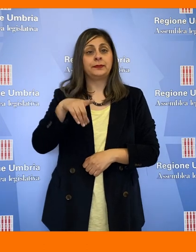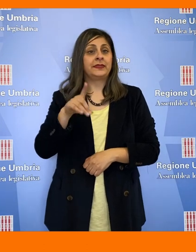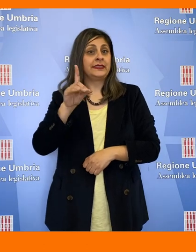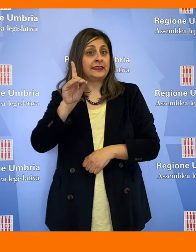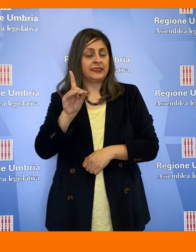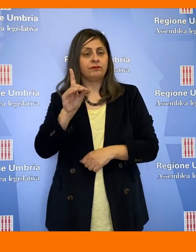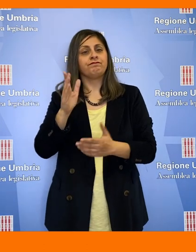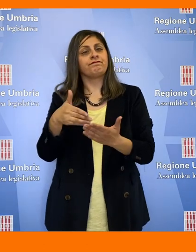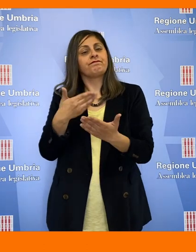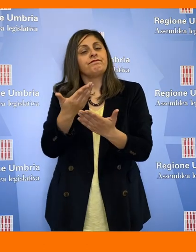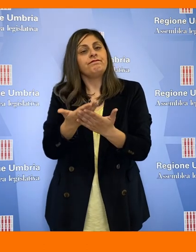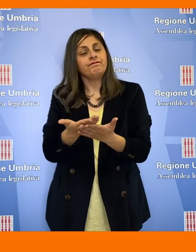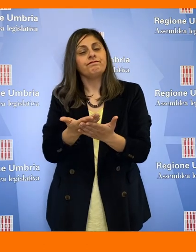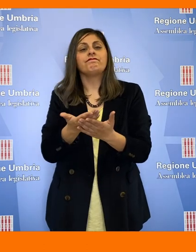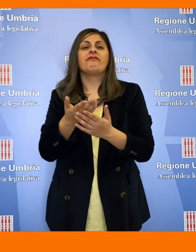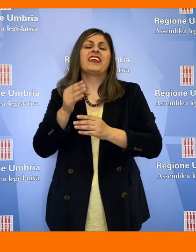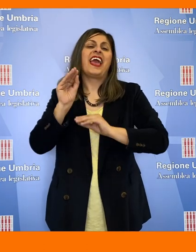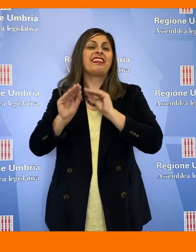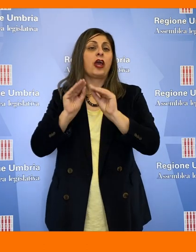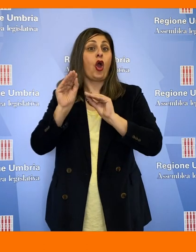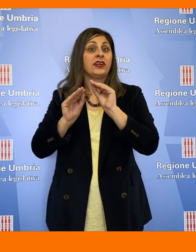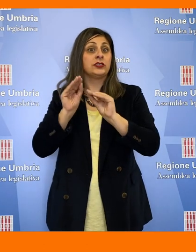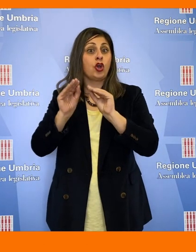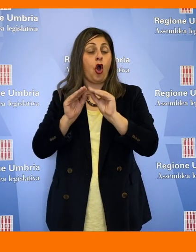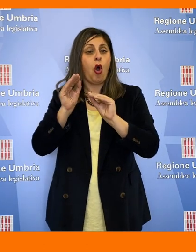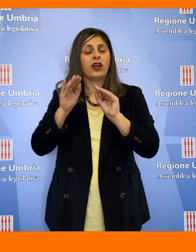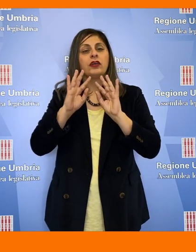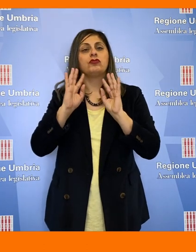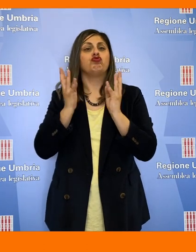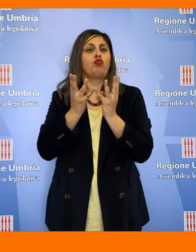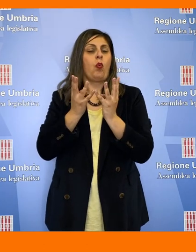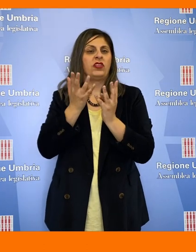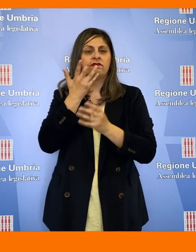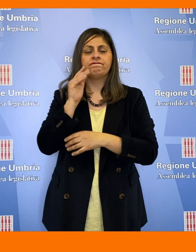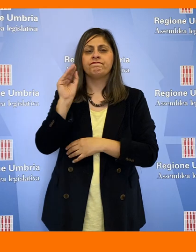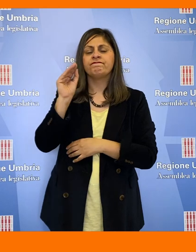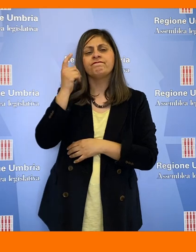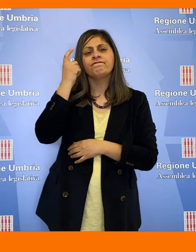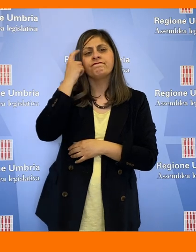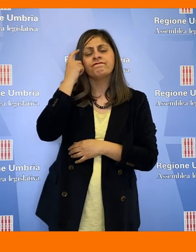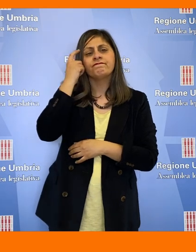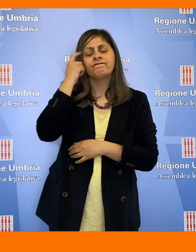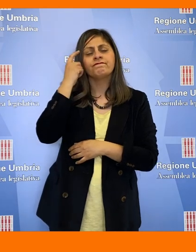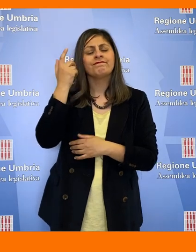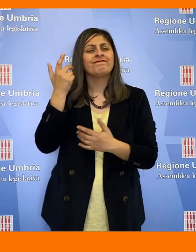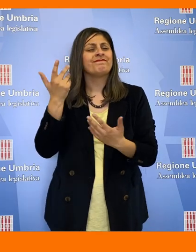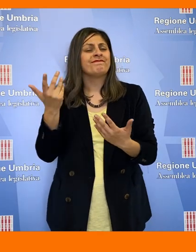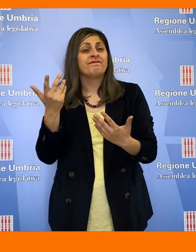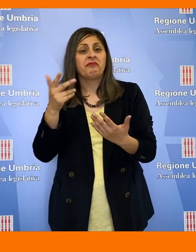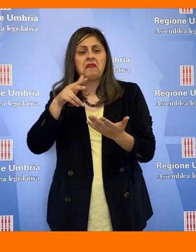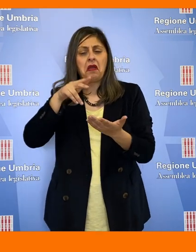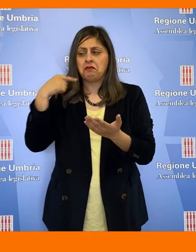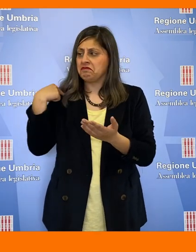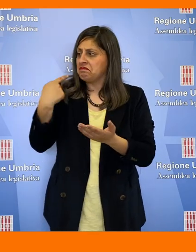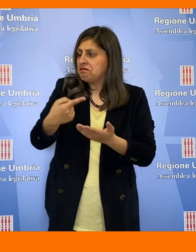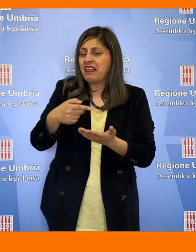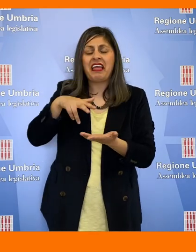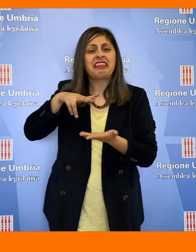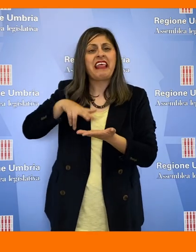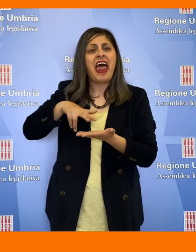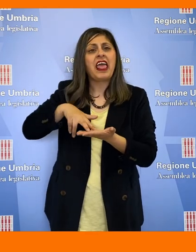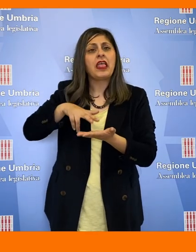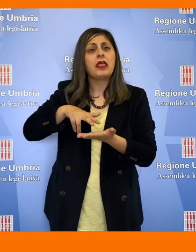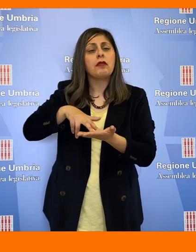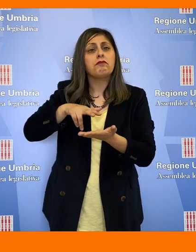Partito Democratico, ha presentato una interrogazione alla Giunta per chiedere di conoscere quali siano le delibere